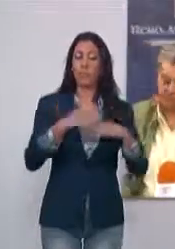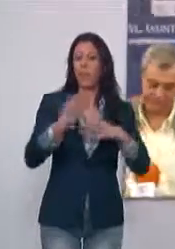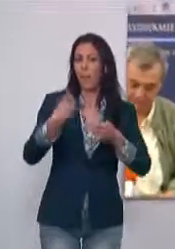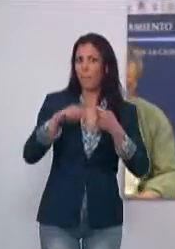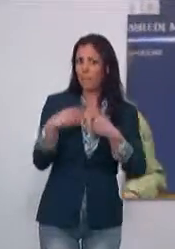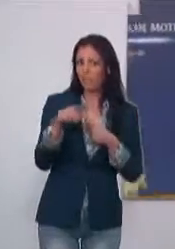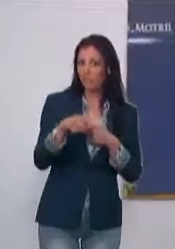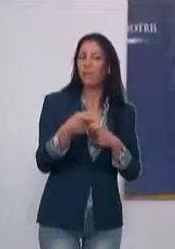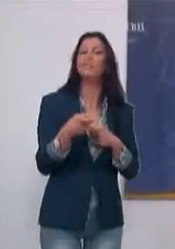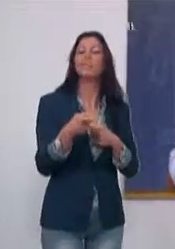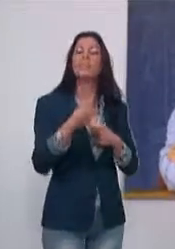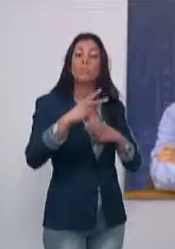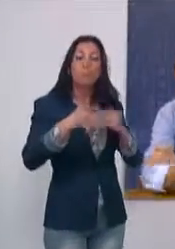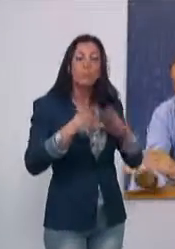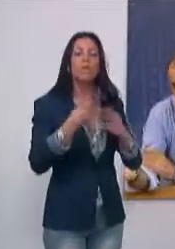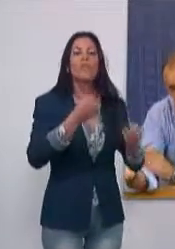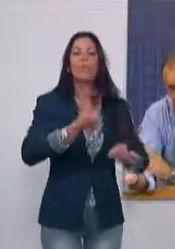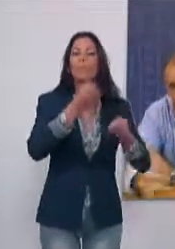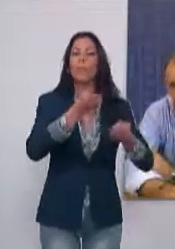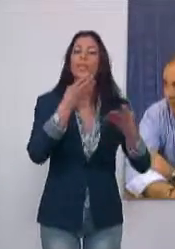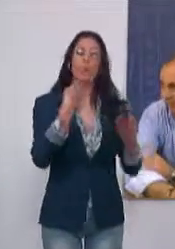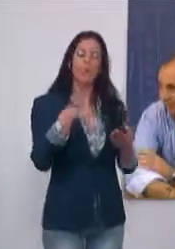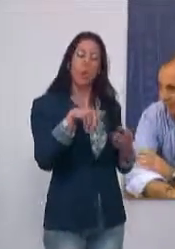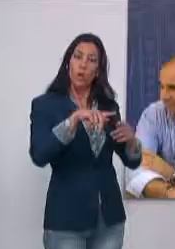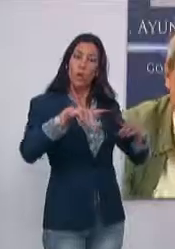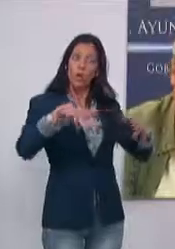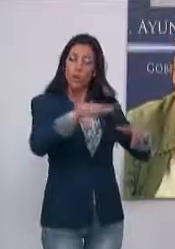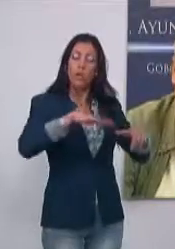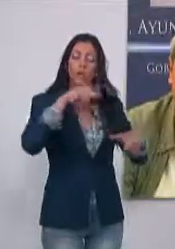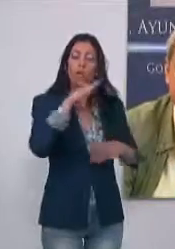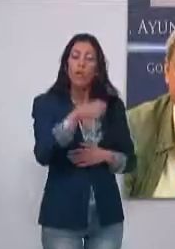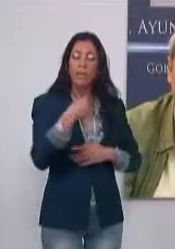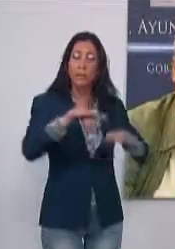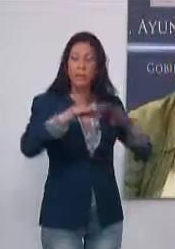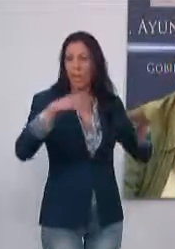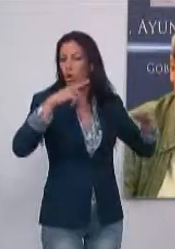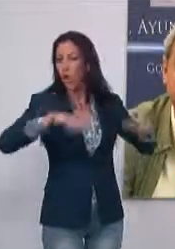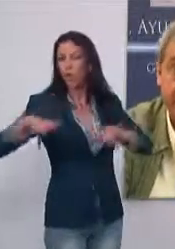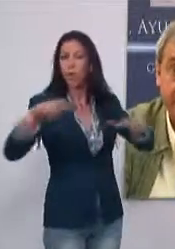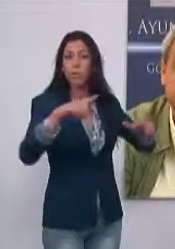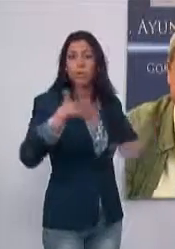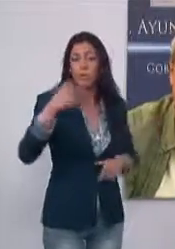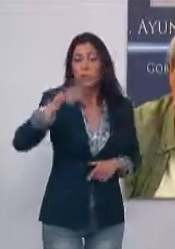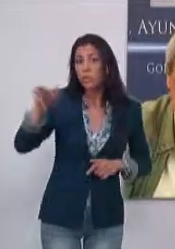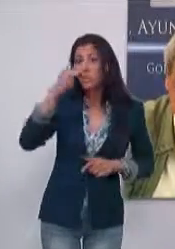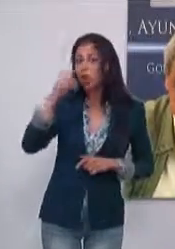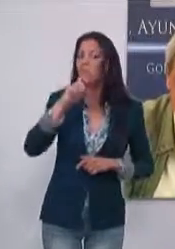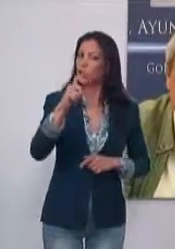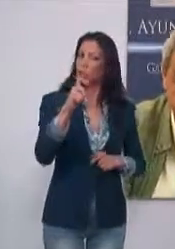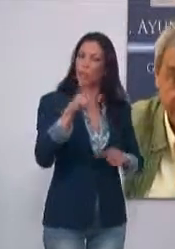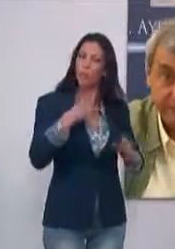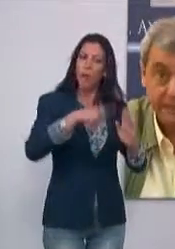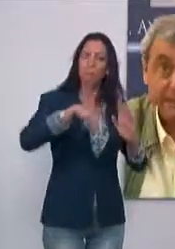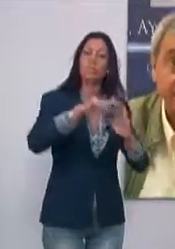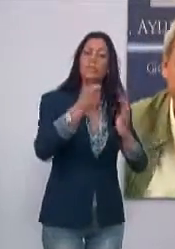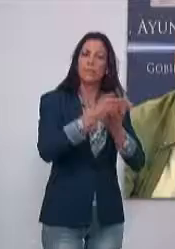El Edil en Carreo del Área de Venda Ambulante del Ayuntamiento motrileño ha informado que la instalación de los puestos para todo aquel